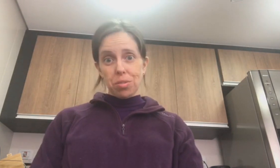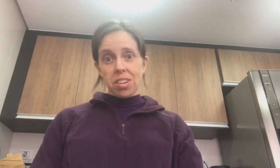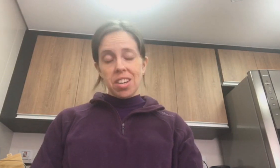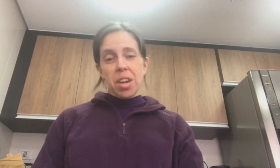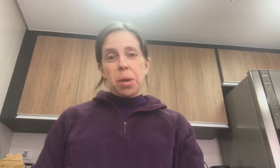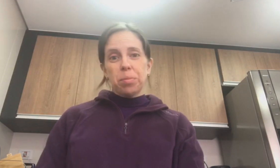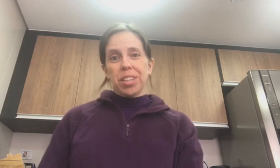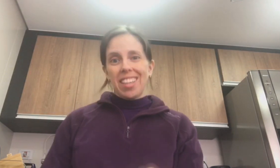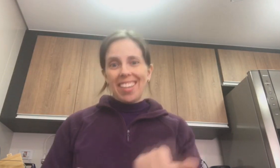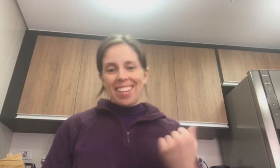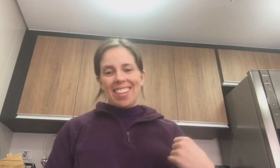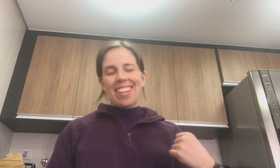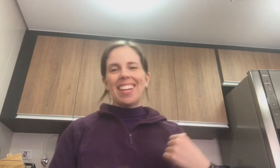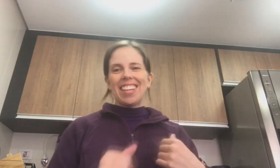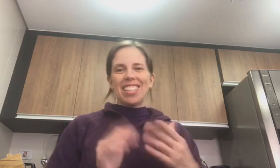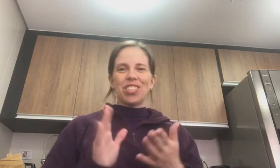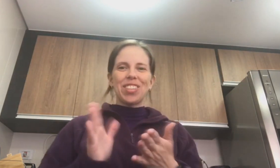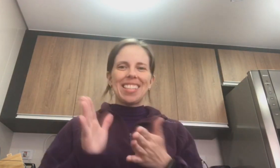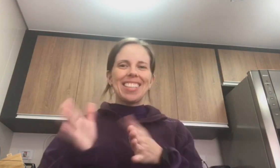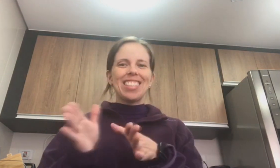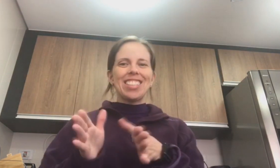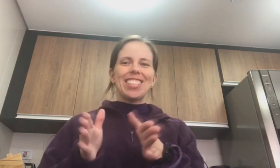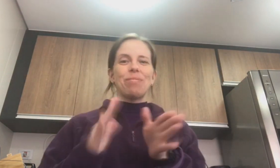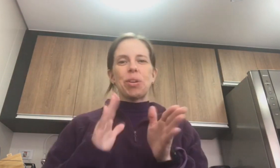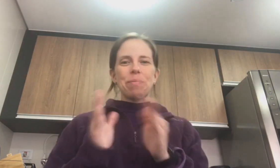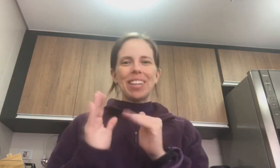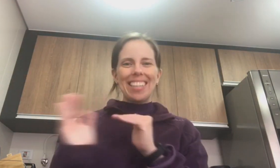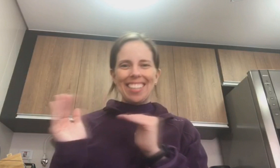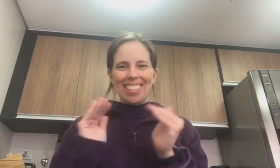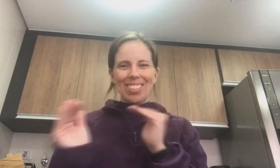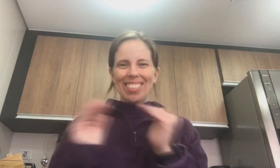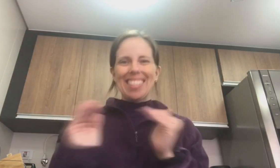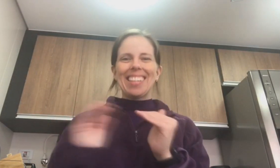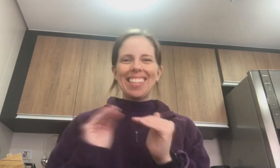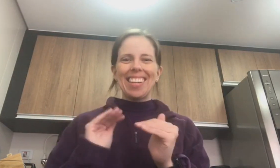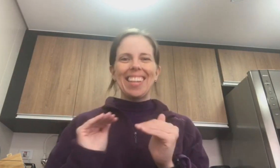Arthur. Porque... A gente fez... A gente meio que planeira as coisas assim, né?